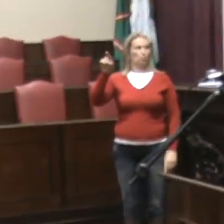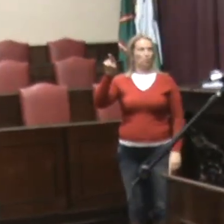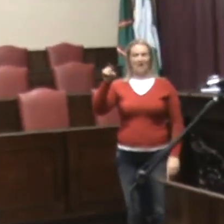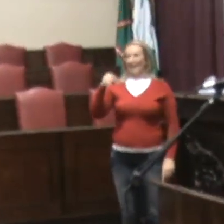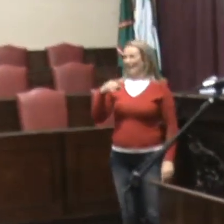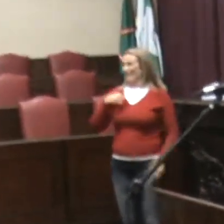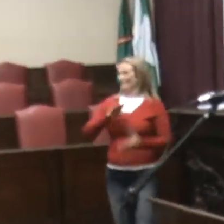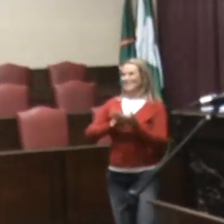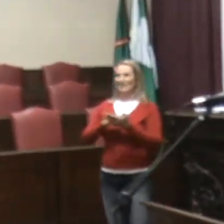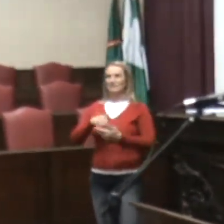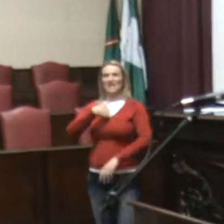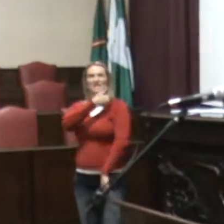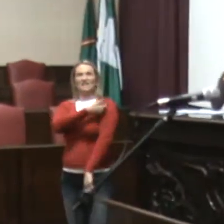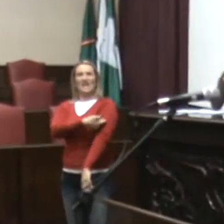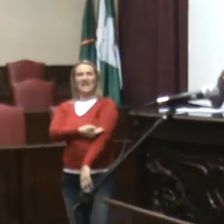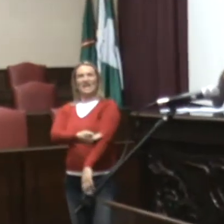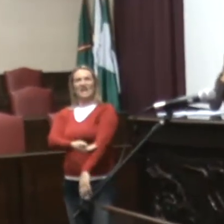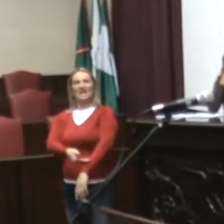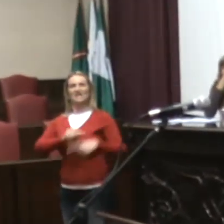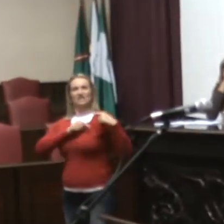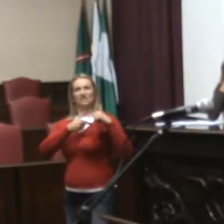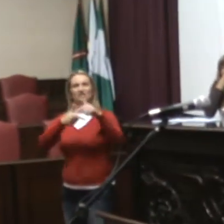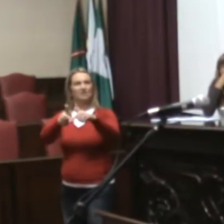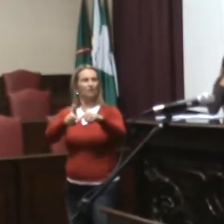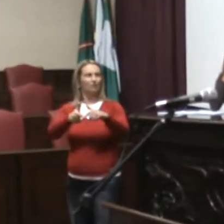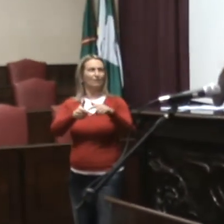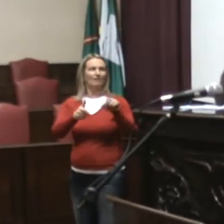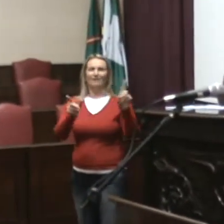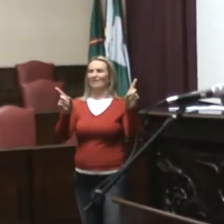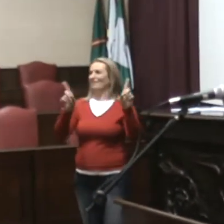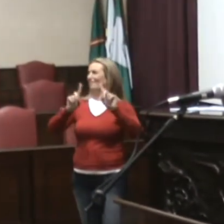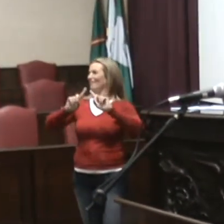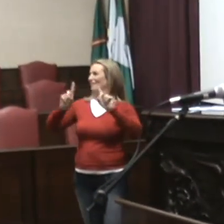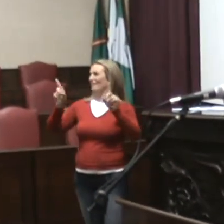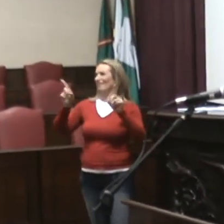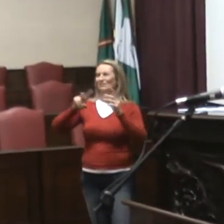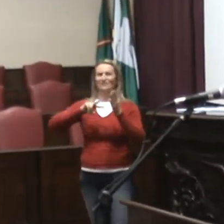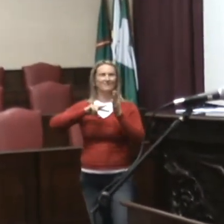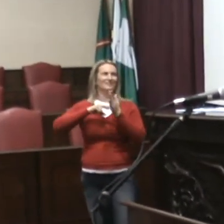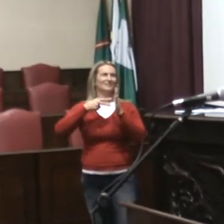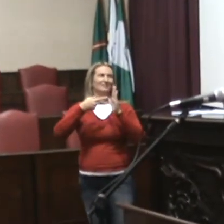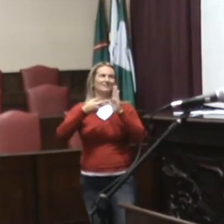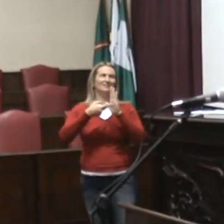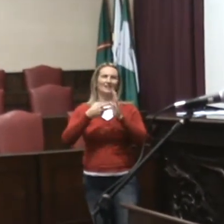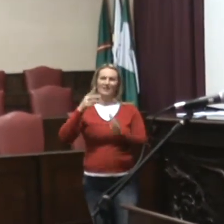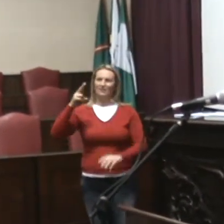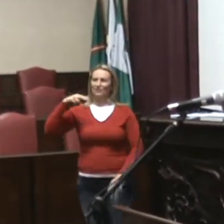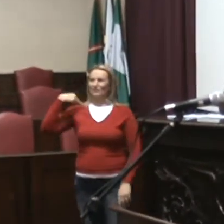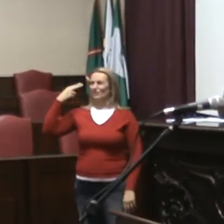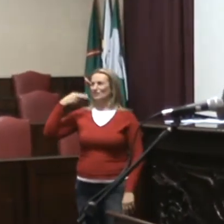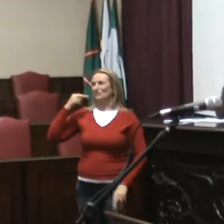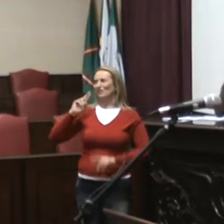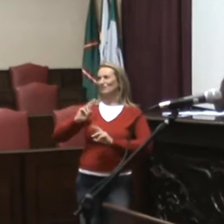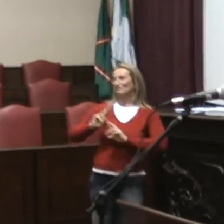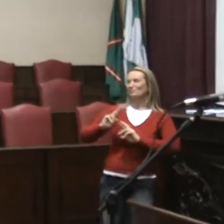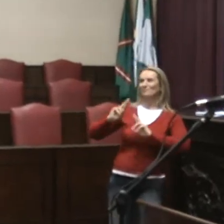Libra Jurídica já. Esse é o ideal. Nós, na faculdade, nós temos intérpretes generalistas,